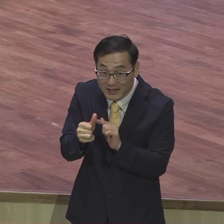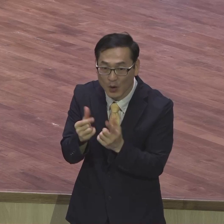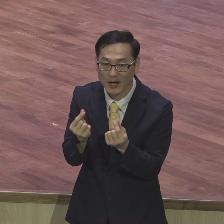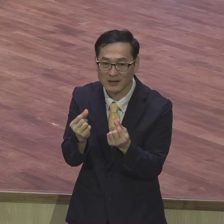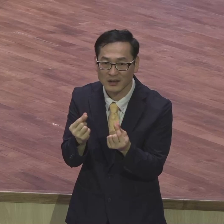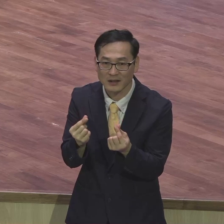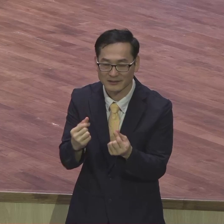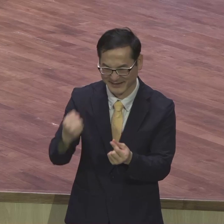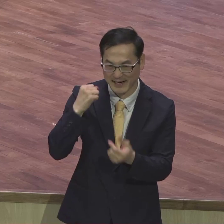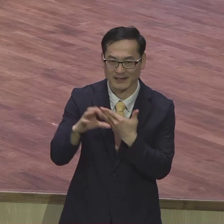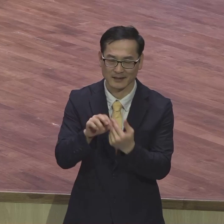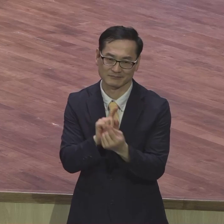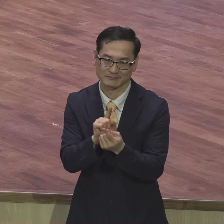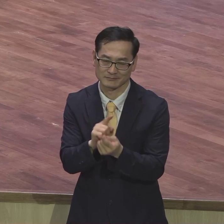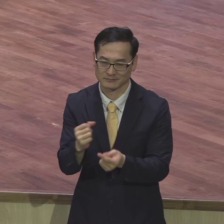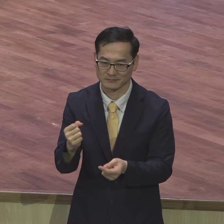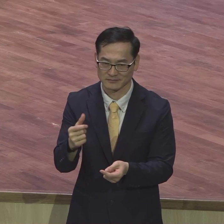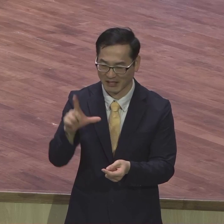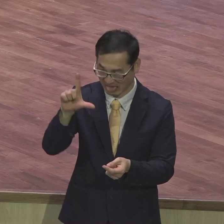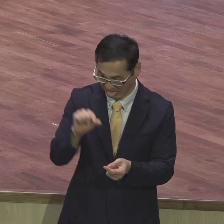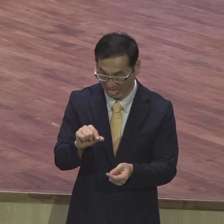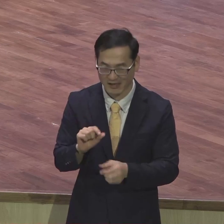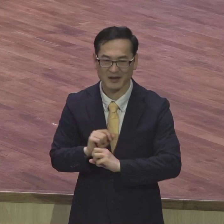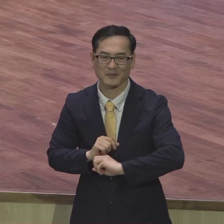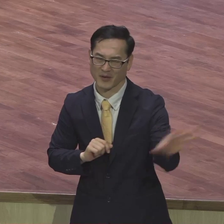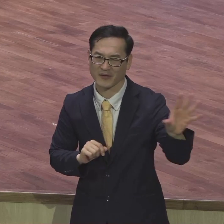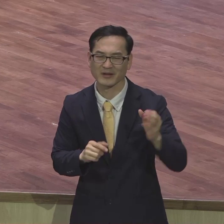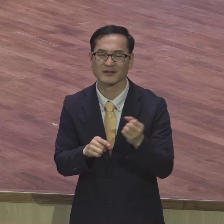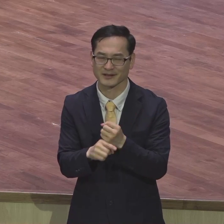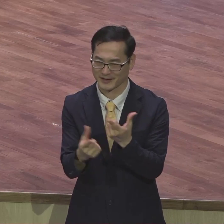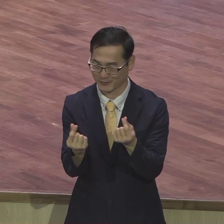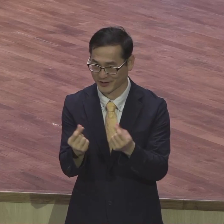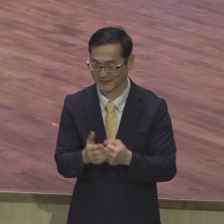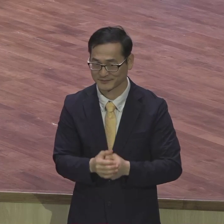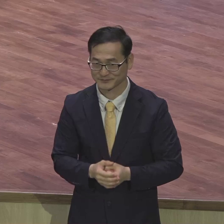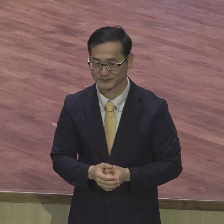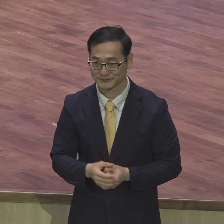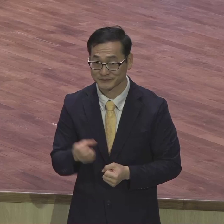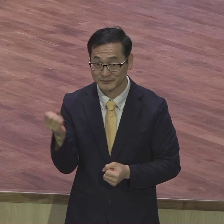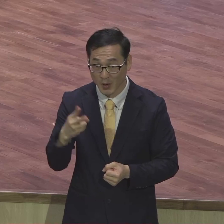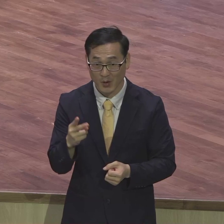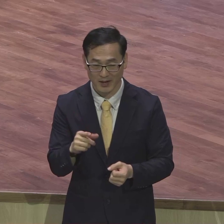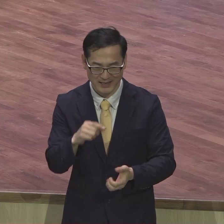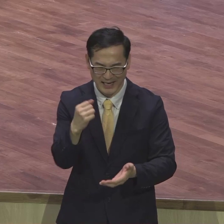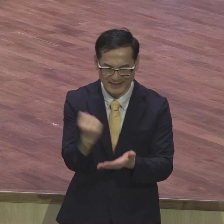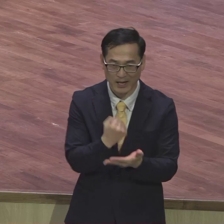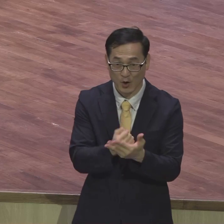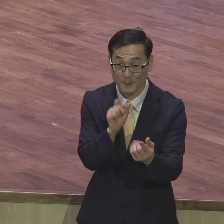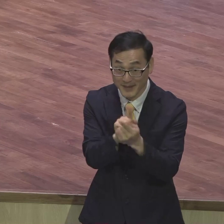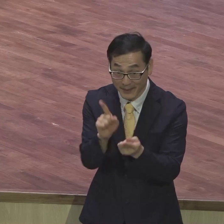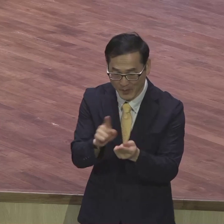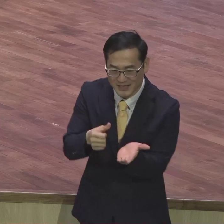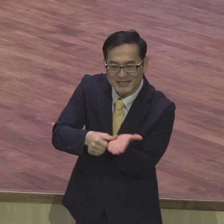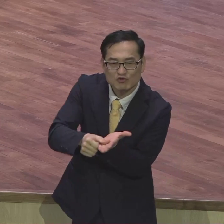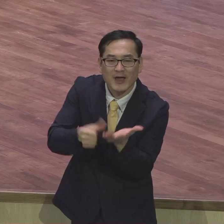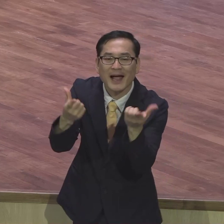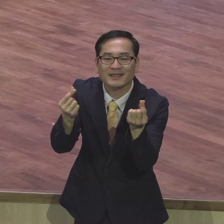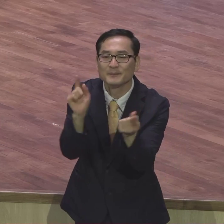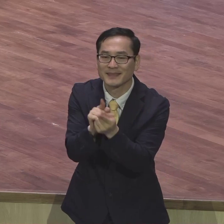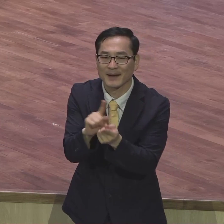지우개와 같은 만남이다. 금방 만남 순식간에 지어버리니까. 가장 아름다운 만남은 손수근과